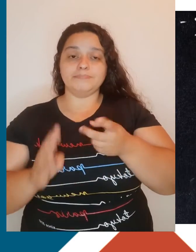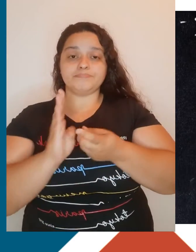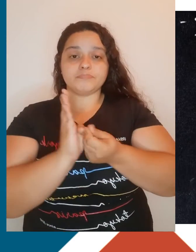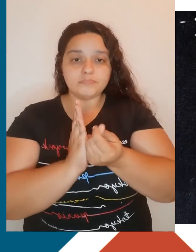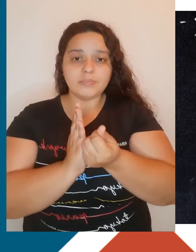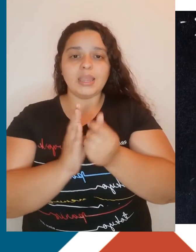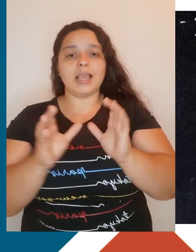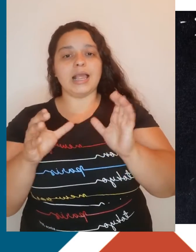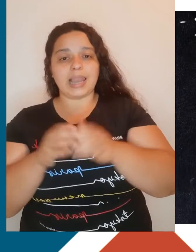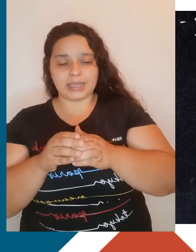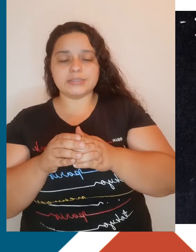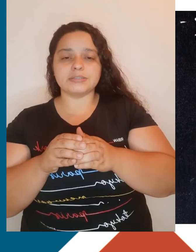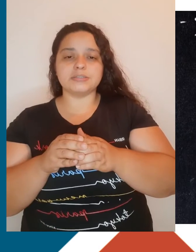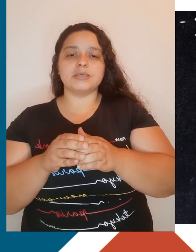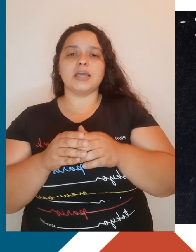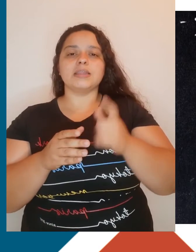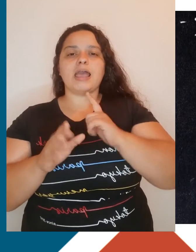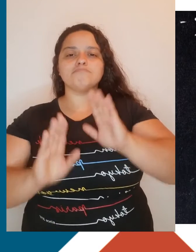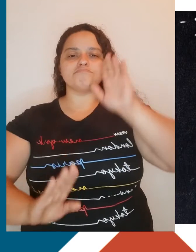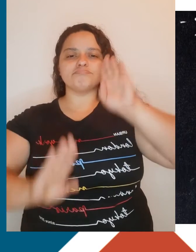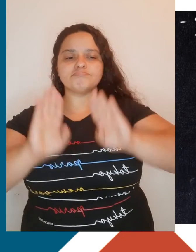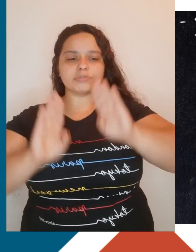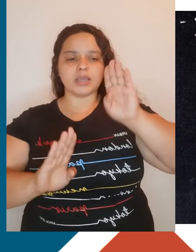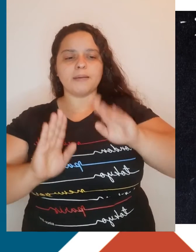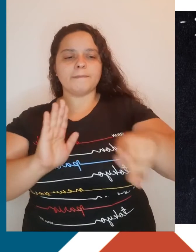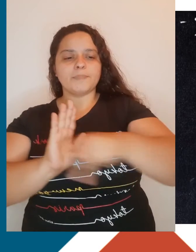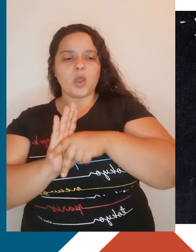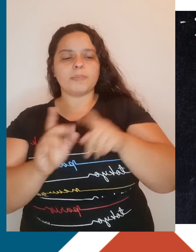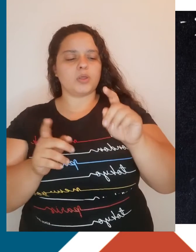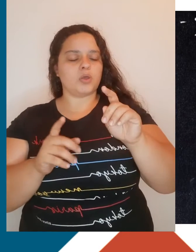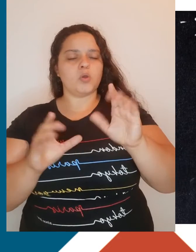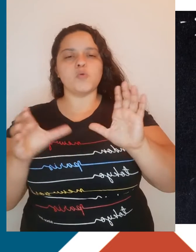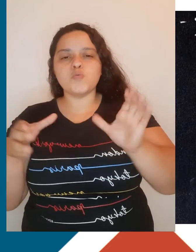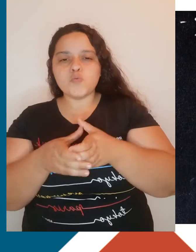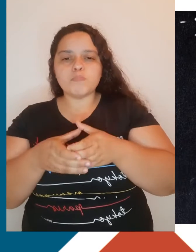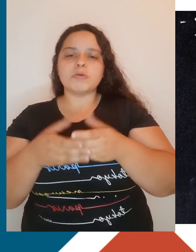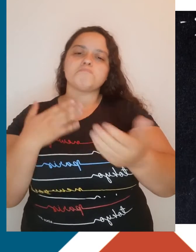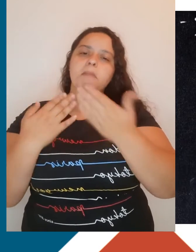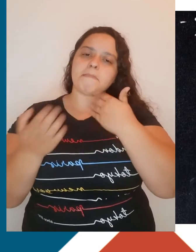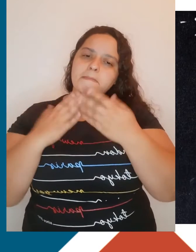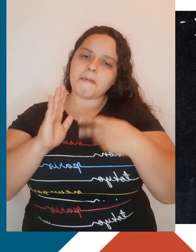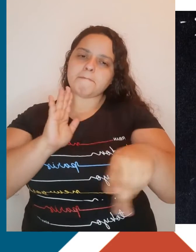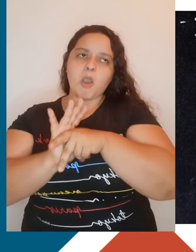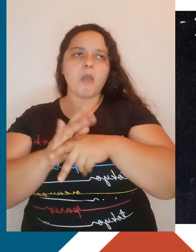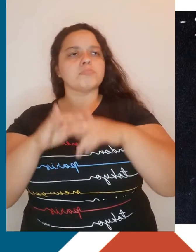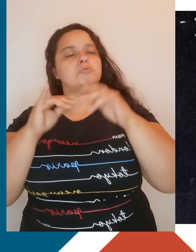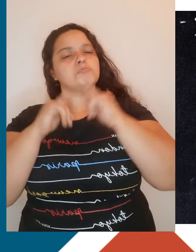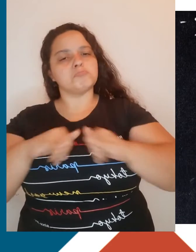médias elegeram clubes e cafés próprios para se encontrarem e conversarem sobre as notícias, assim como os